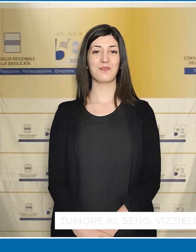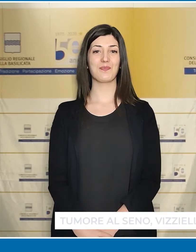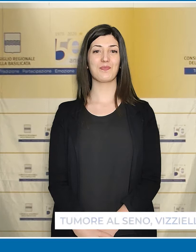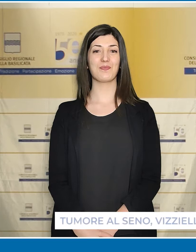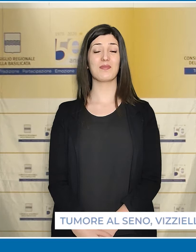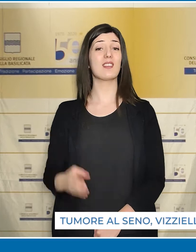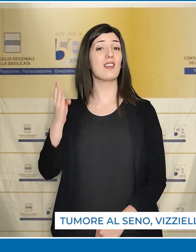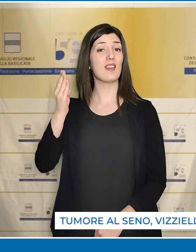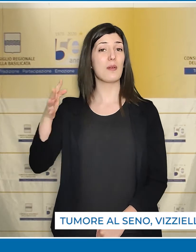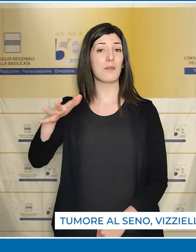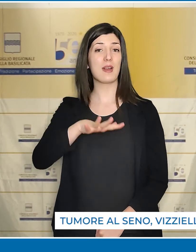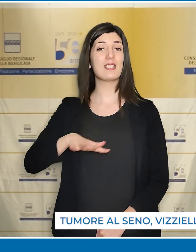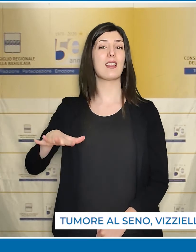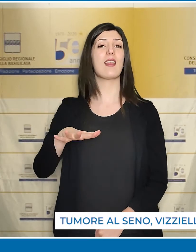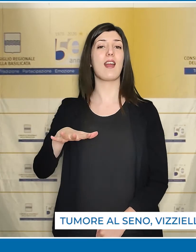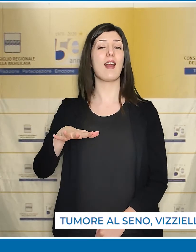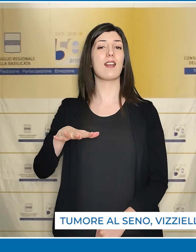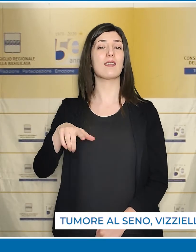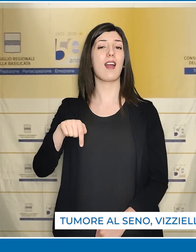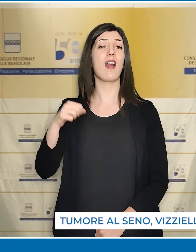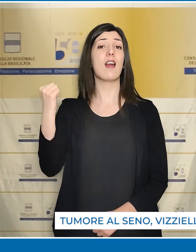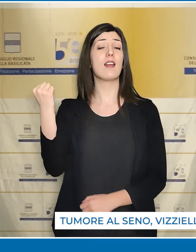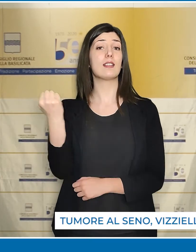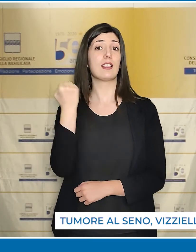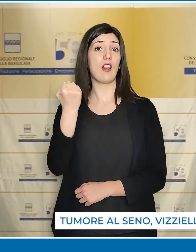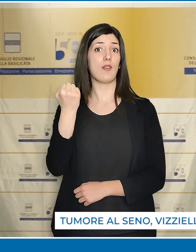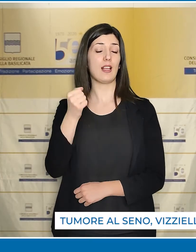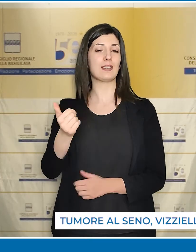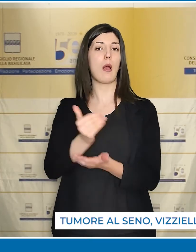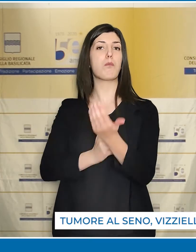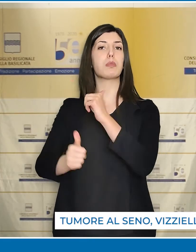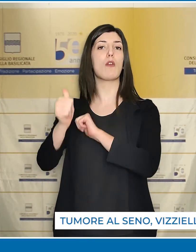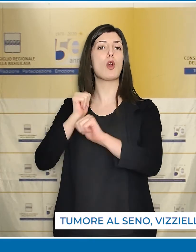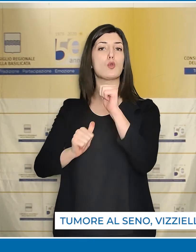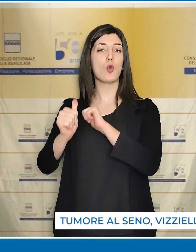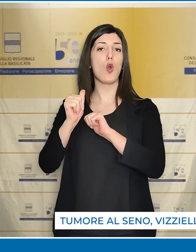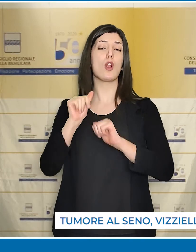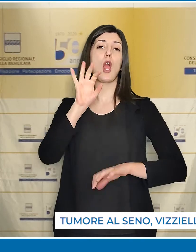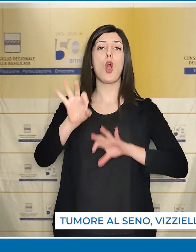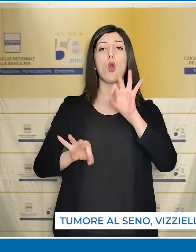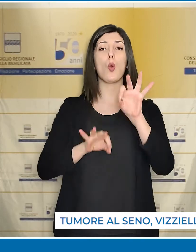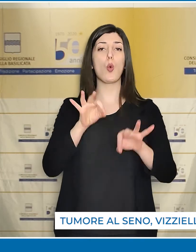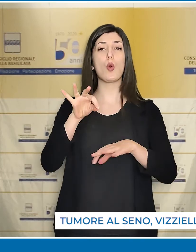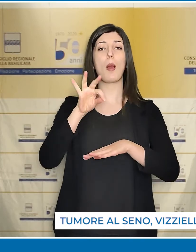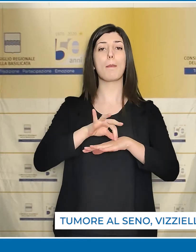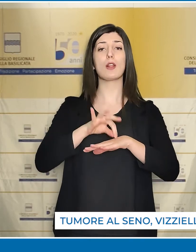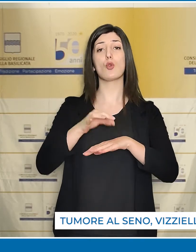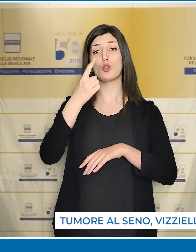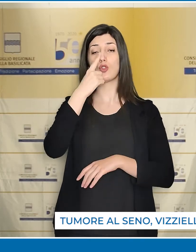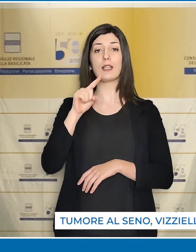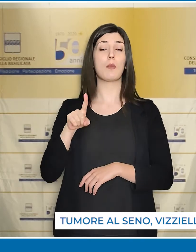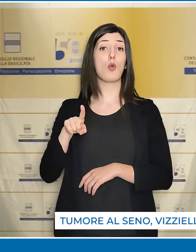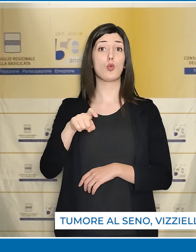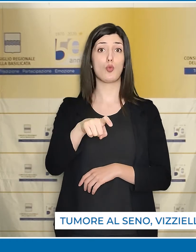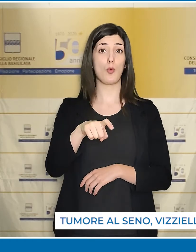Basilicata la riduzione delle prestazioni connesse alla prevenzione e alla cura delle patologie